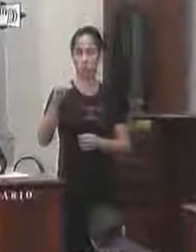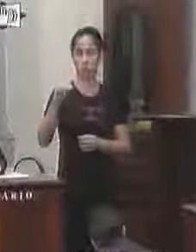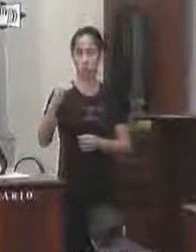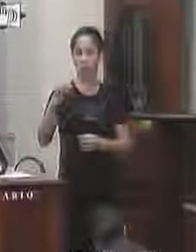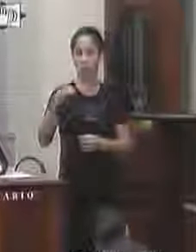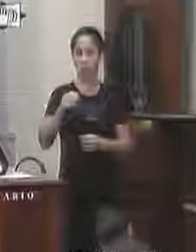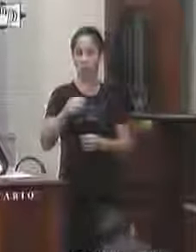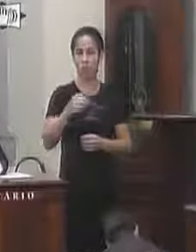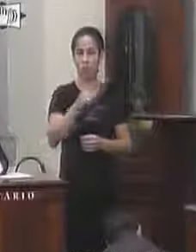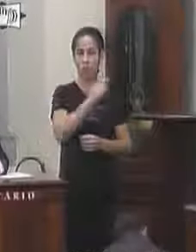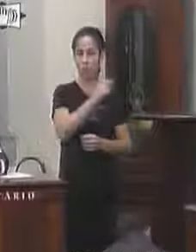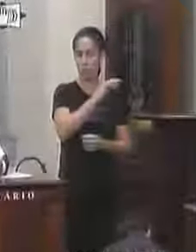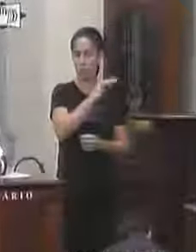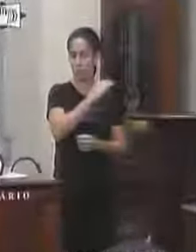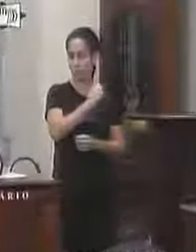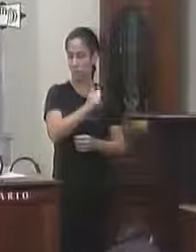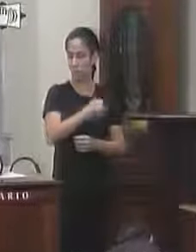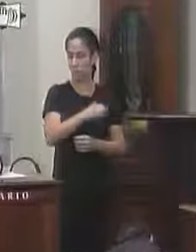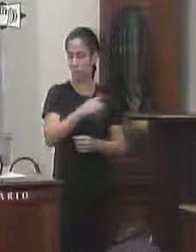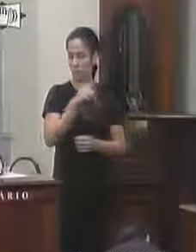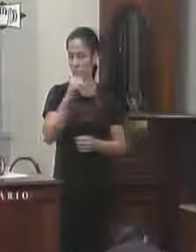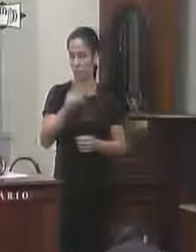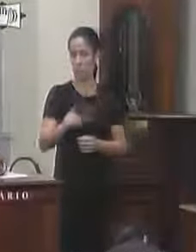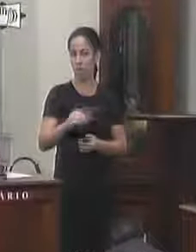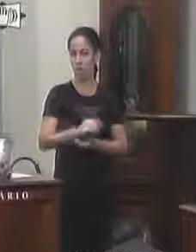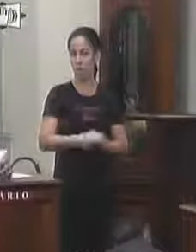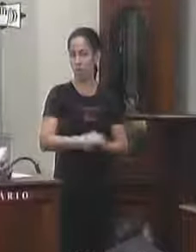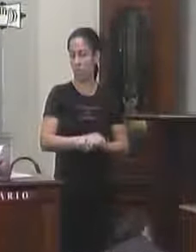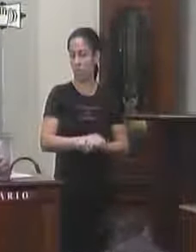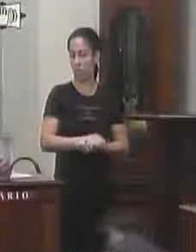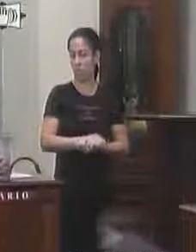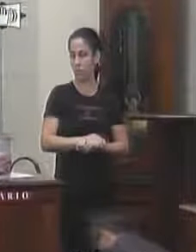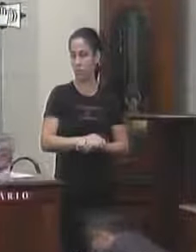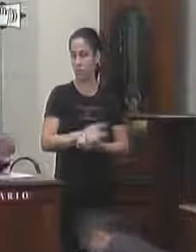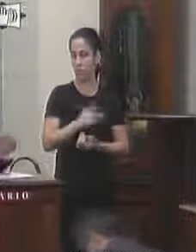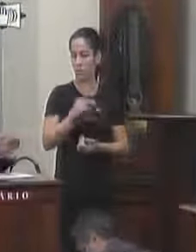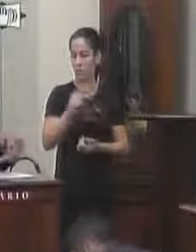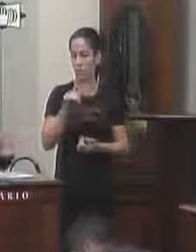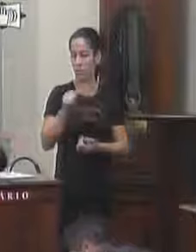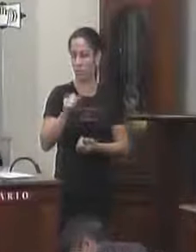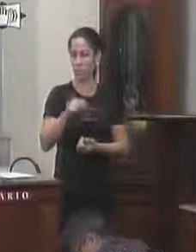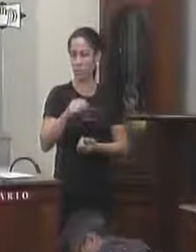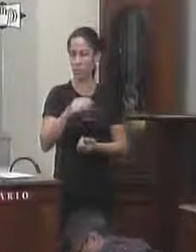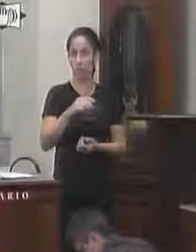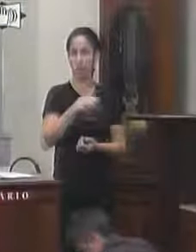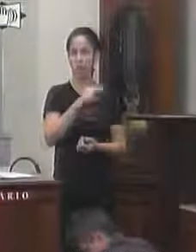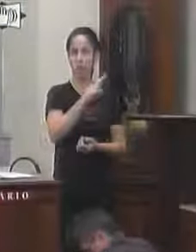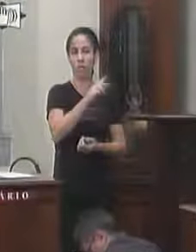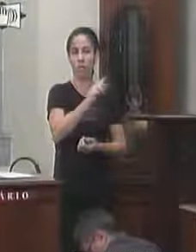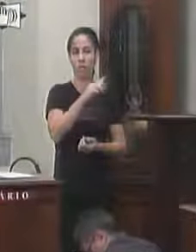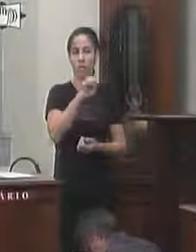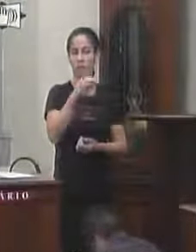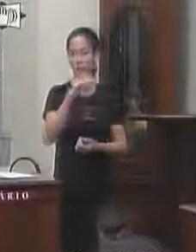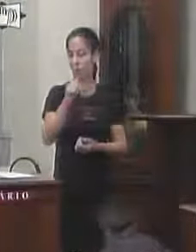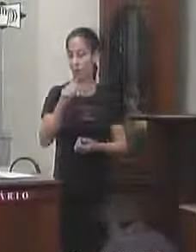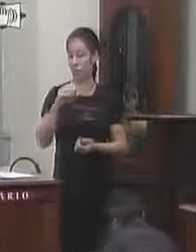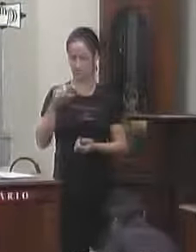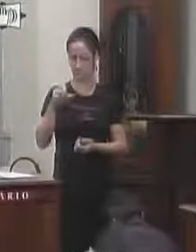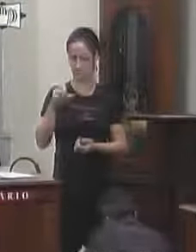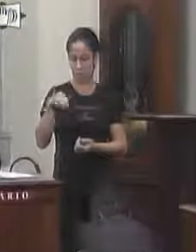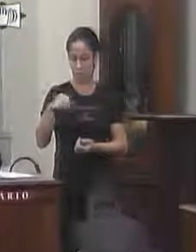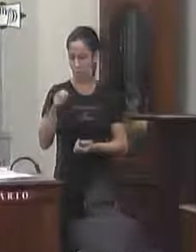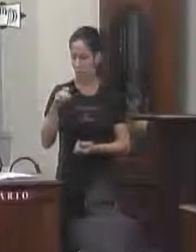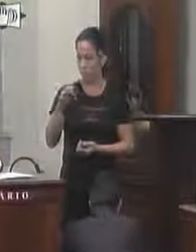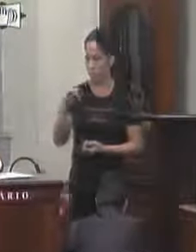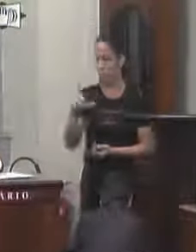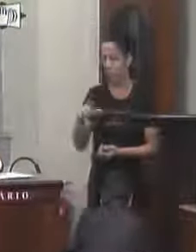Patrícia a Solange a Cristiane Ferreira dos pais é o Vanderson a Maria José e Graziele e a Manuela